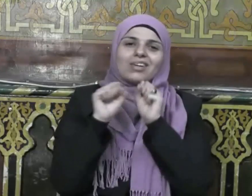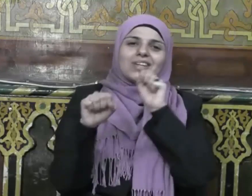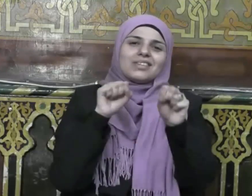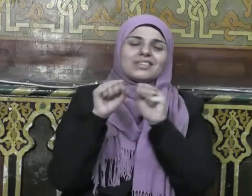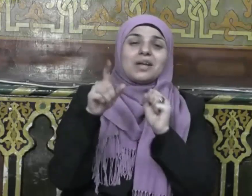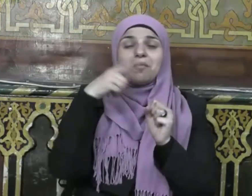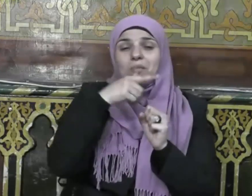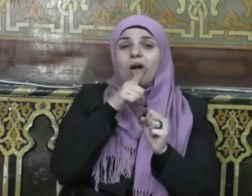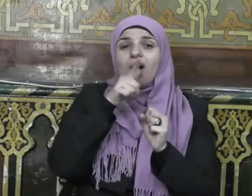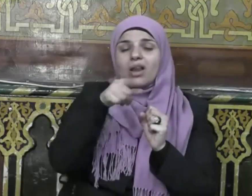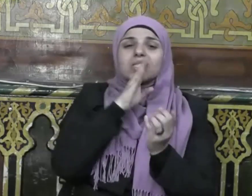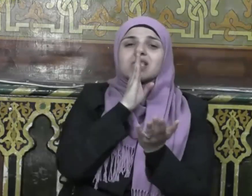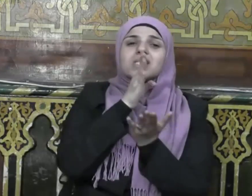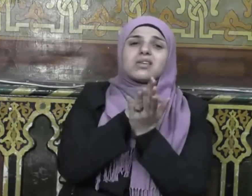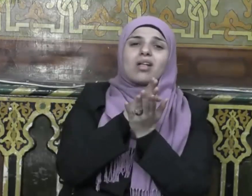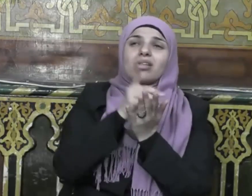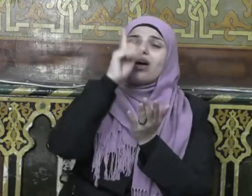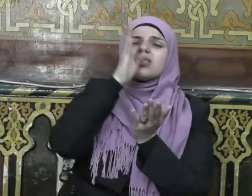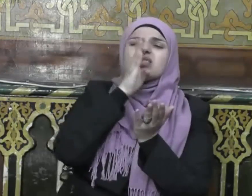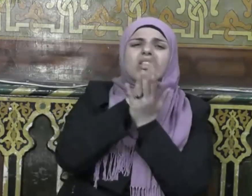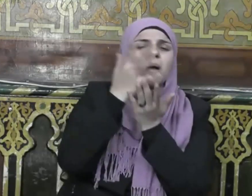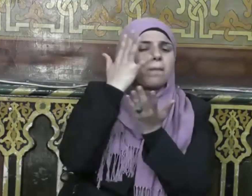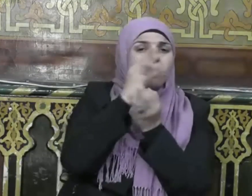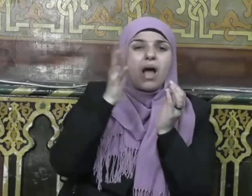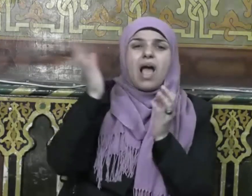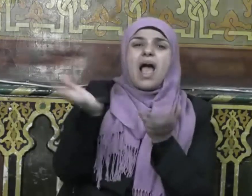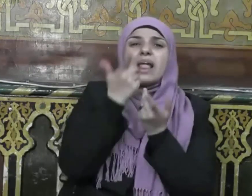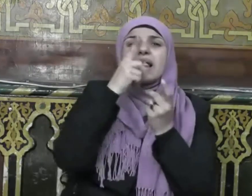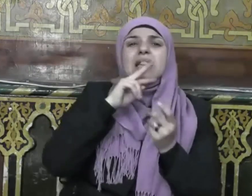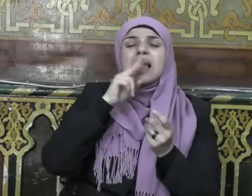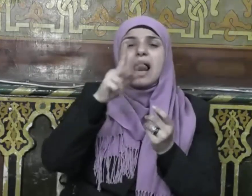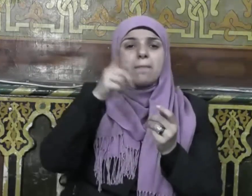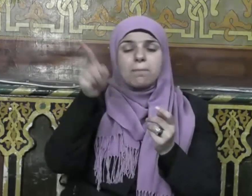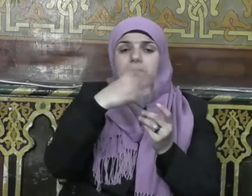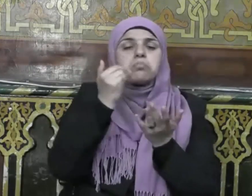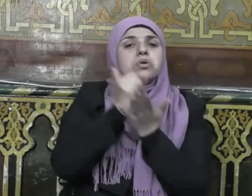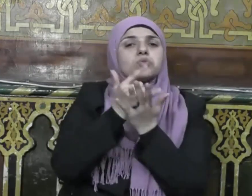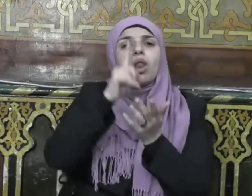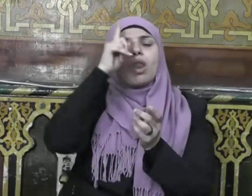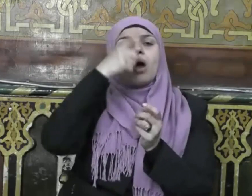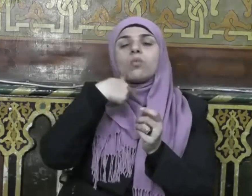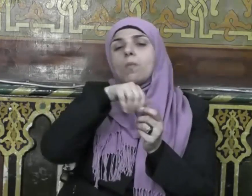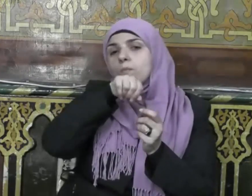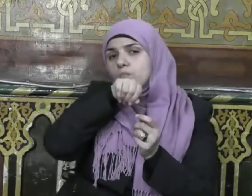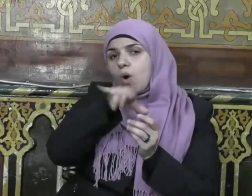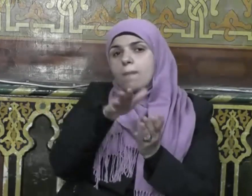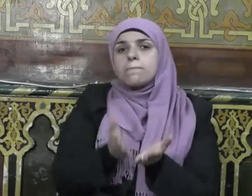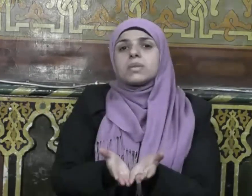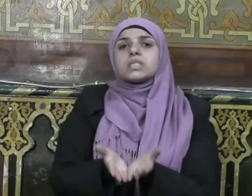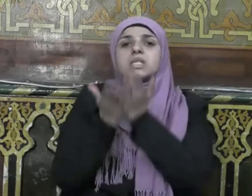الصادق المصدوق الذي لا ينطق عن الهوى حيث يقول صلى الله عليه وسلم